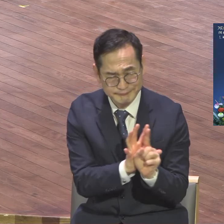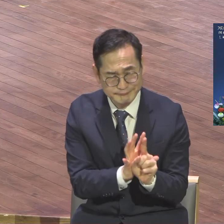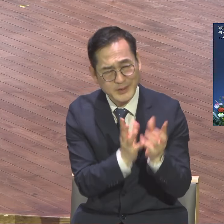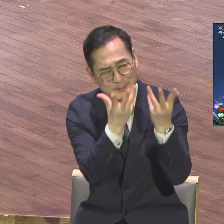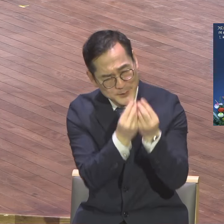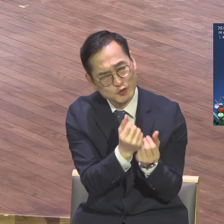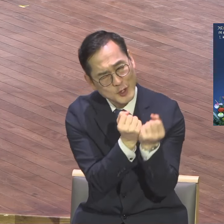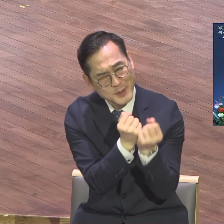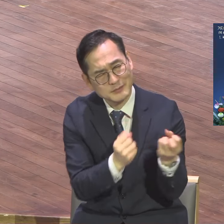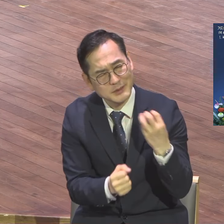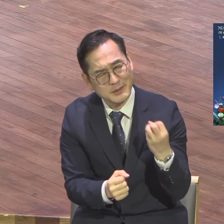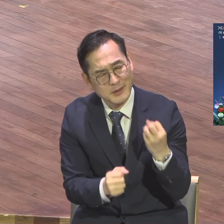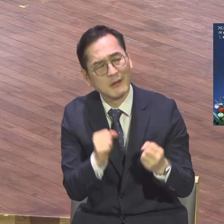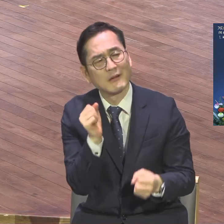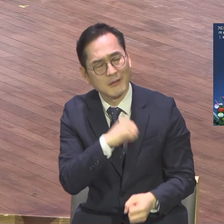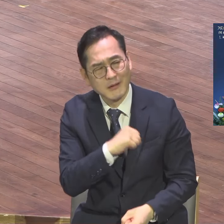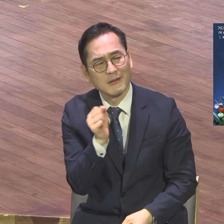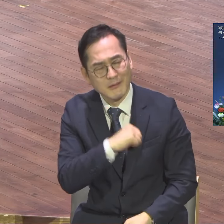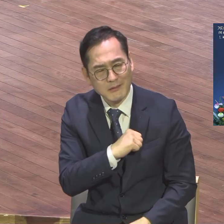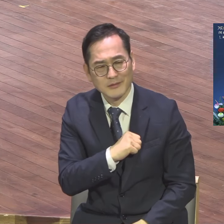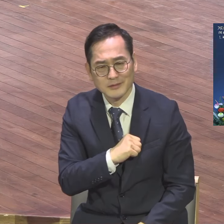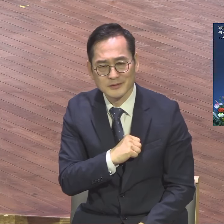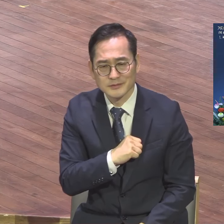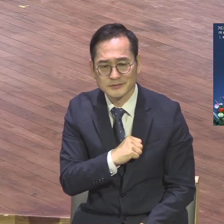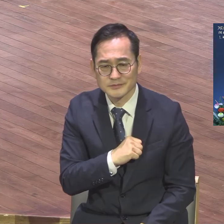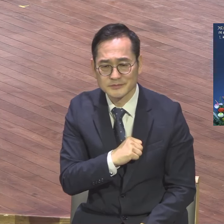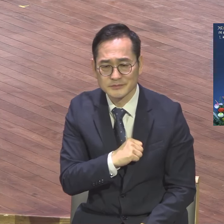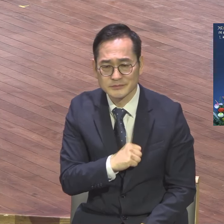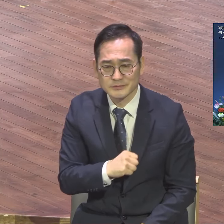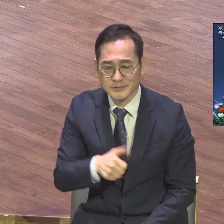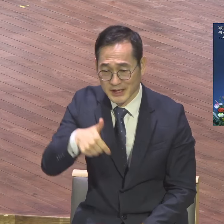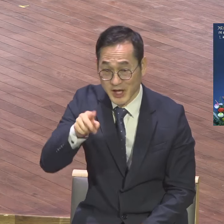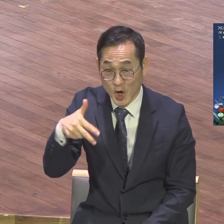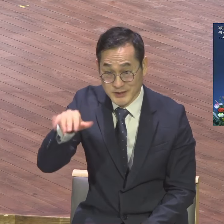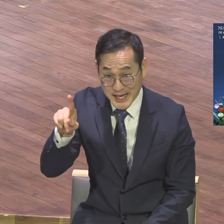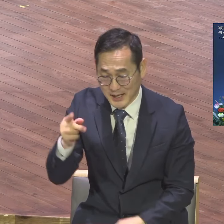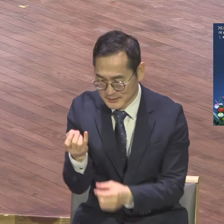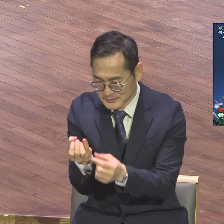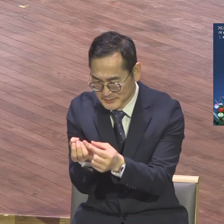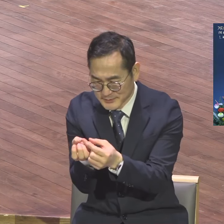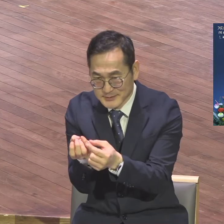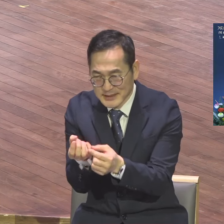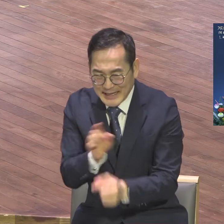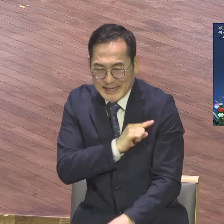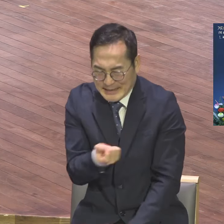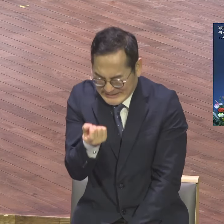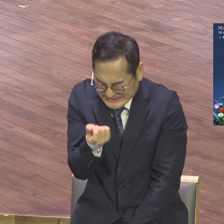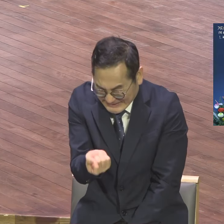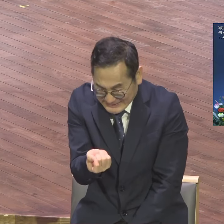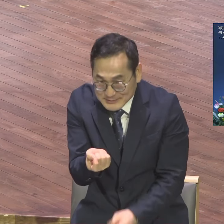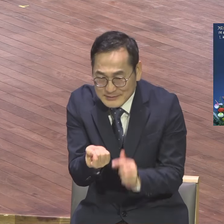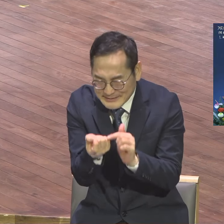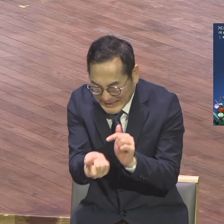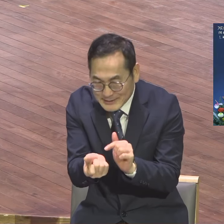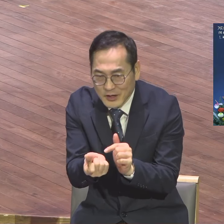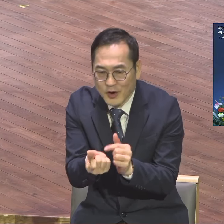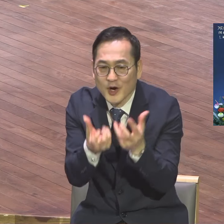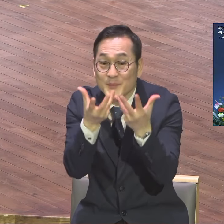유대인들이 가장 작은 걸 가장 작은 걸 표현할 때 말할 때 저는 표현이에요.